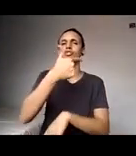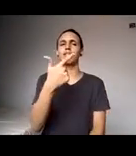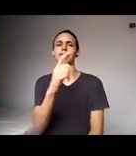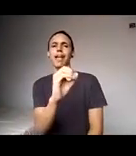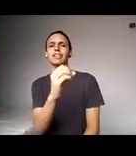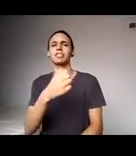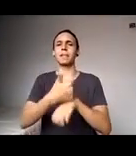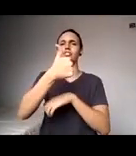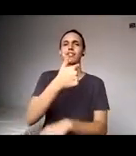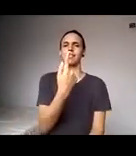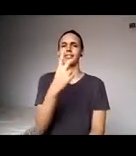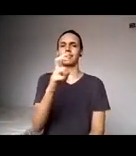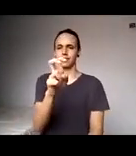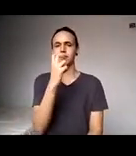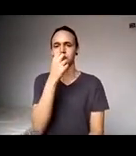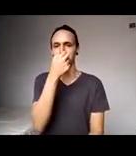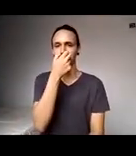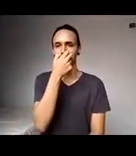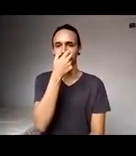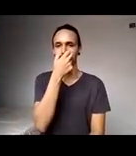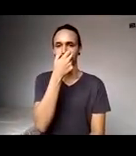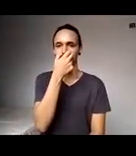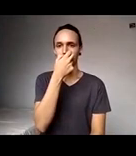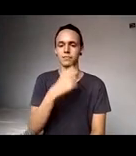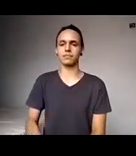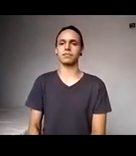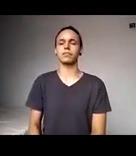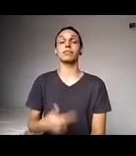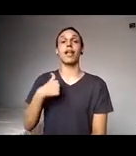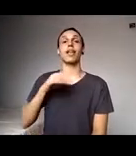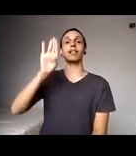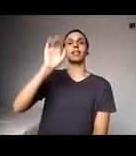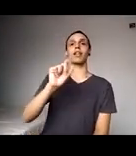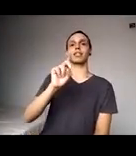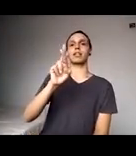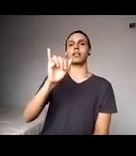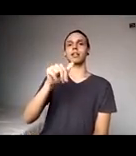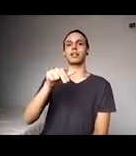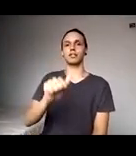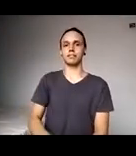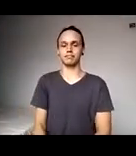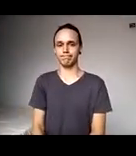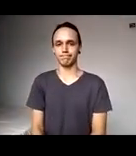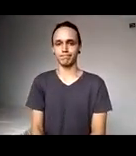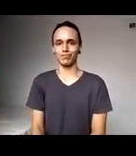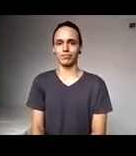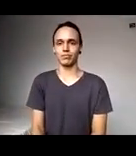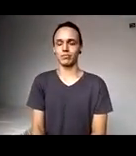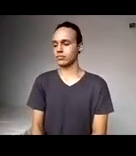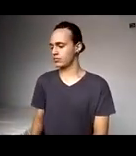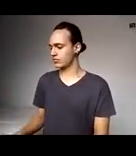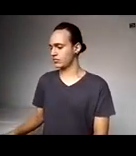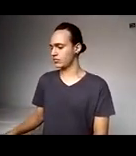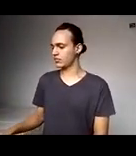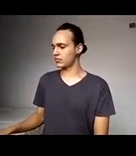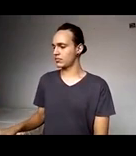sala estivesse mais cheia. Adriana quer falar? que a Adriana gostaria de falar. Ok. Então, Adriana, foi você. Pois é,